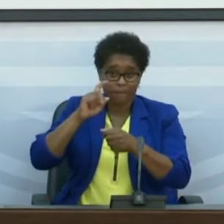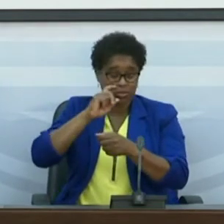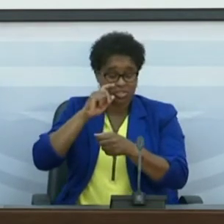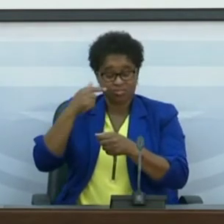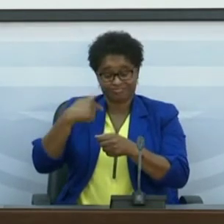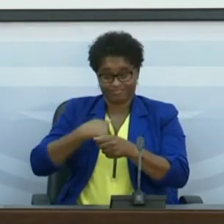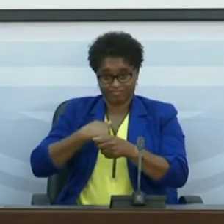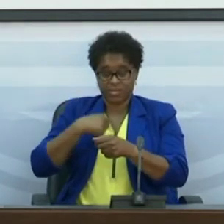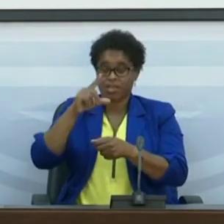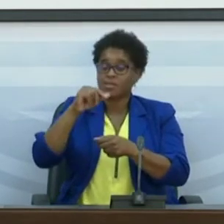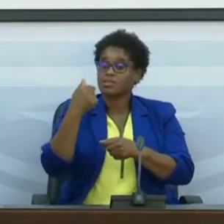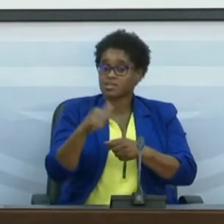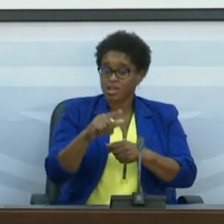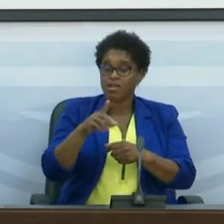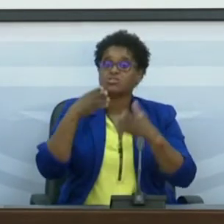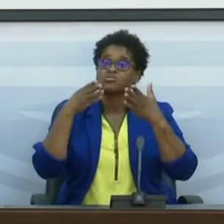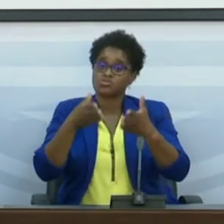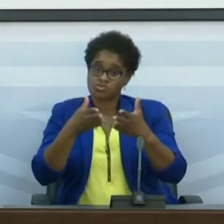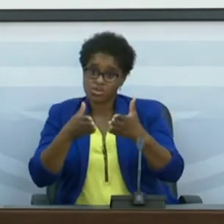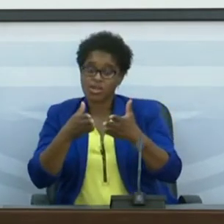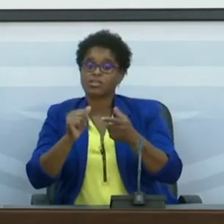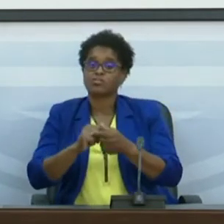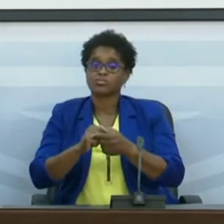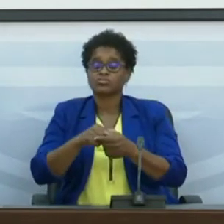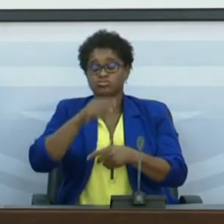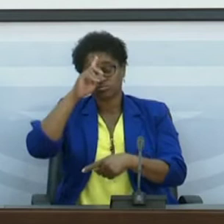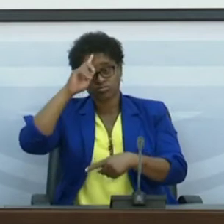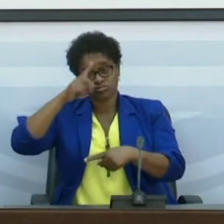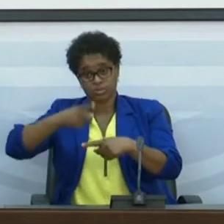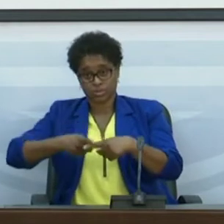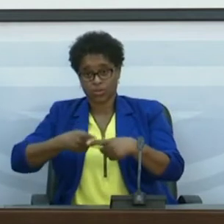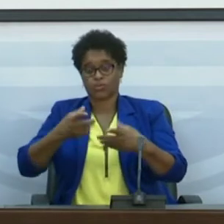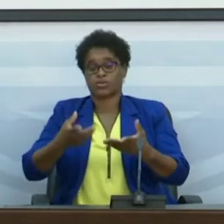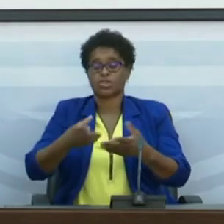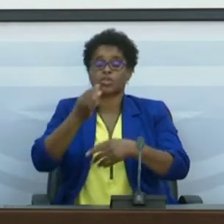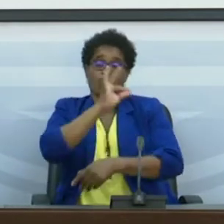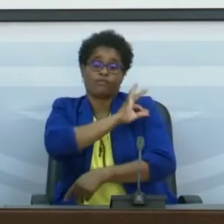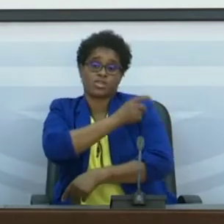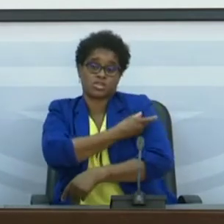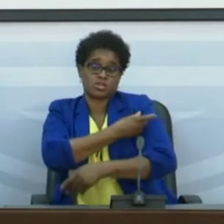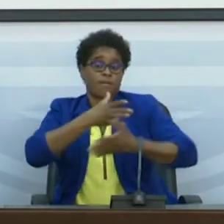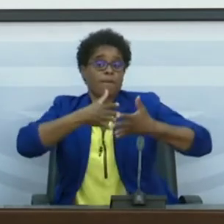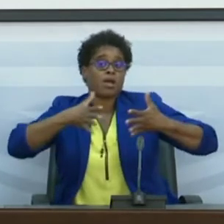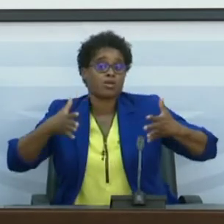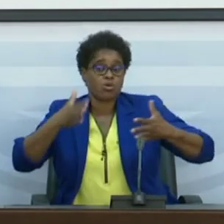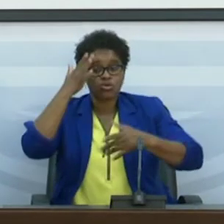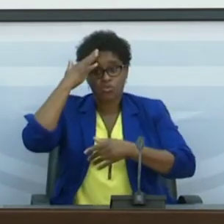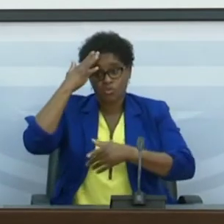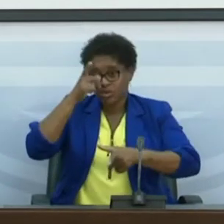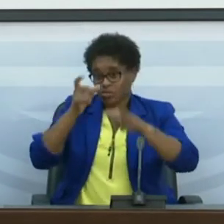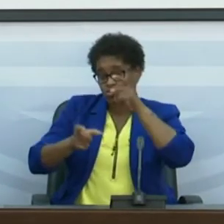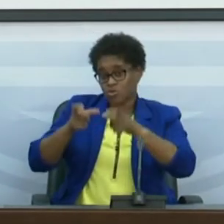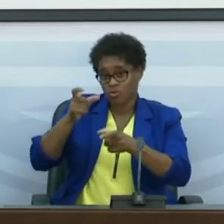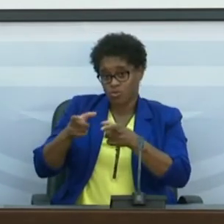também está a contribuir para que a meta de vacinar o maior número possível de pessoas